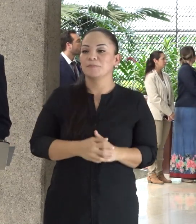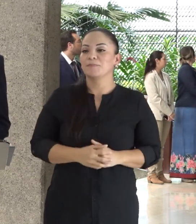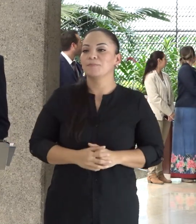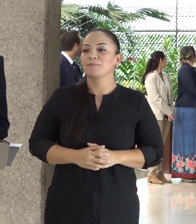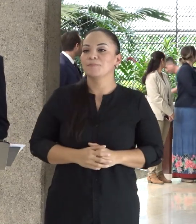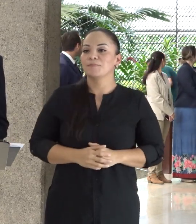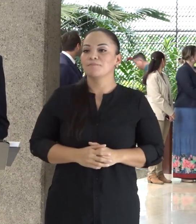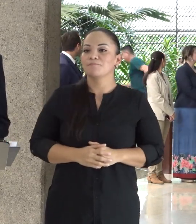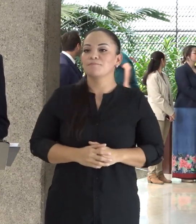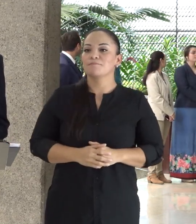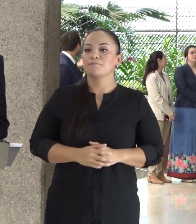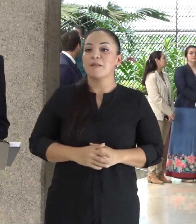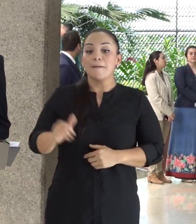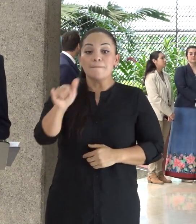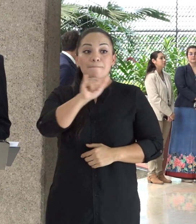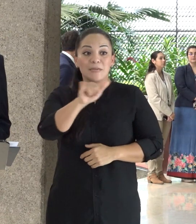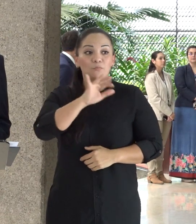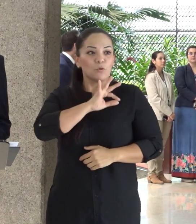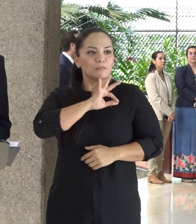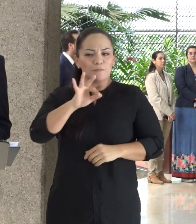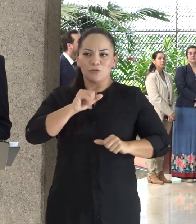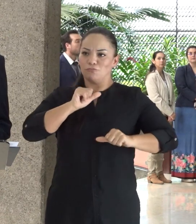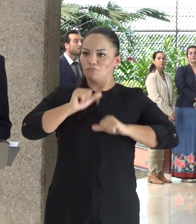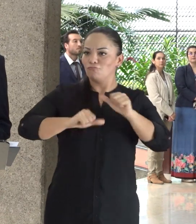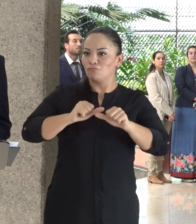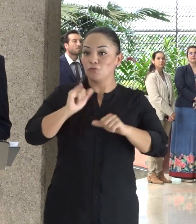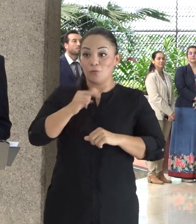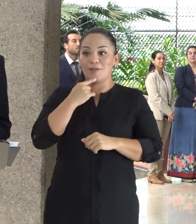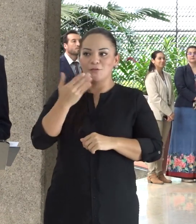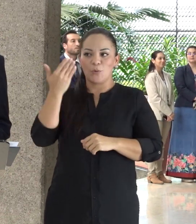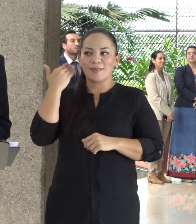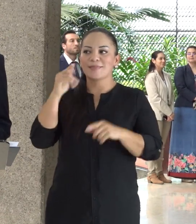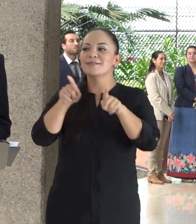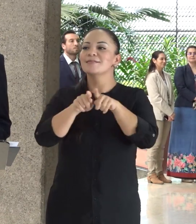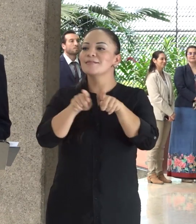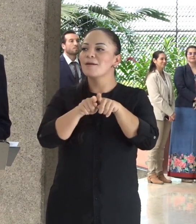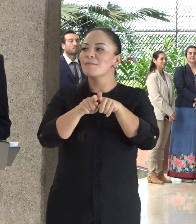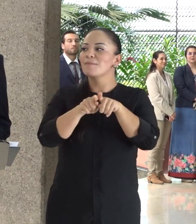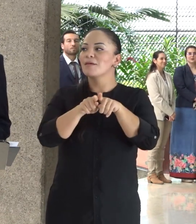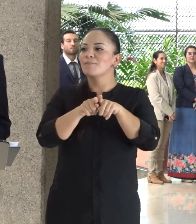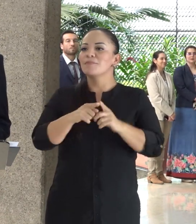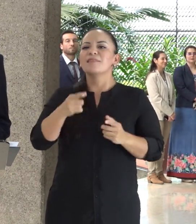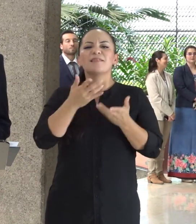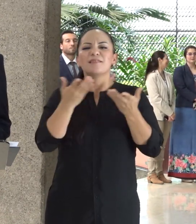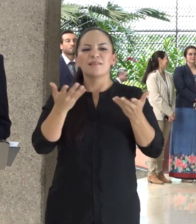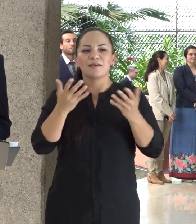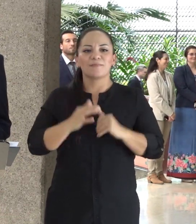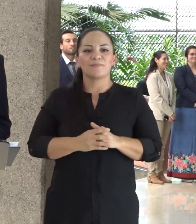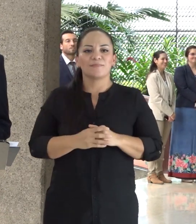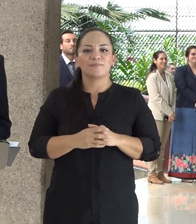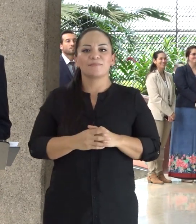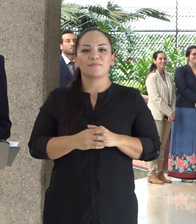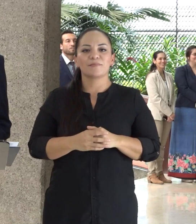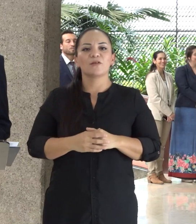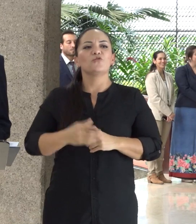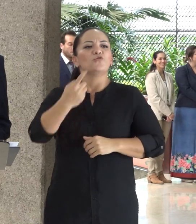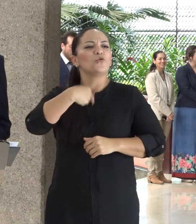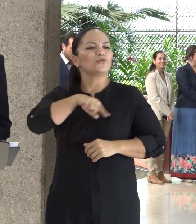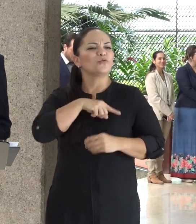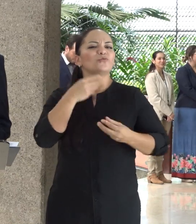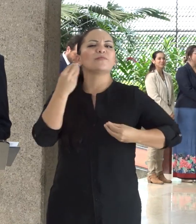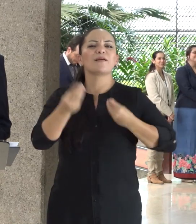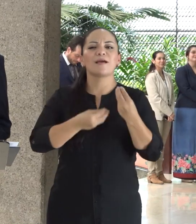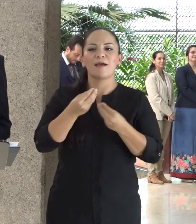Con ese mismo espíritu, y como yo lo he dicho en otra ocasión, es que arrancaremos